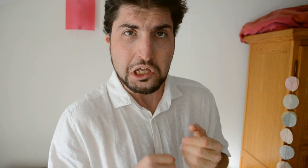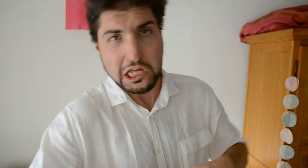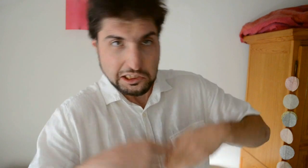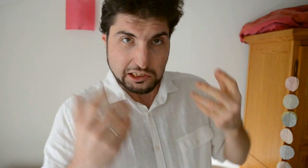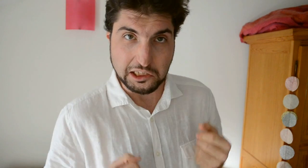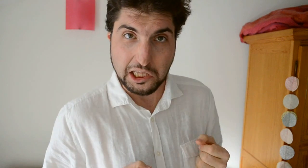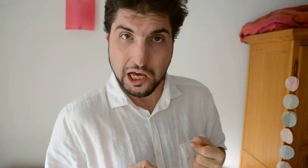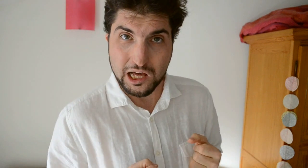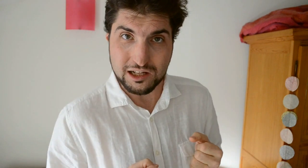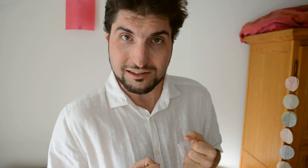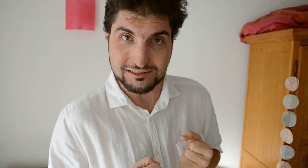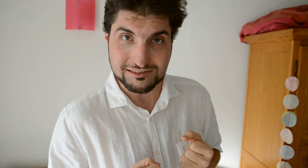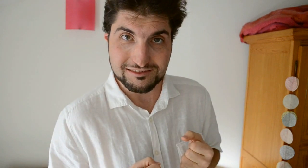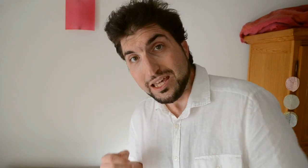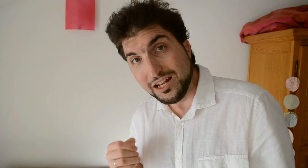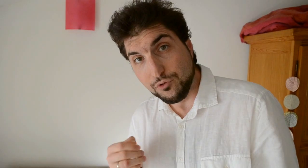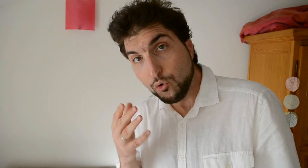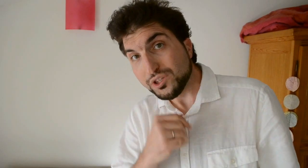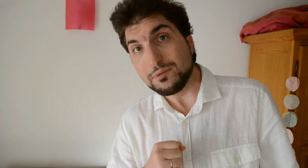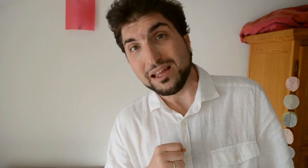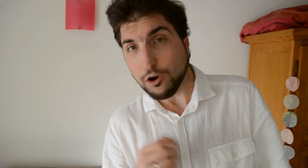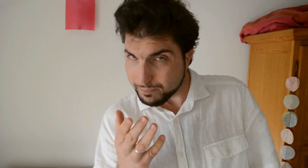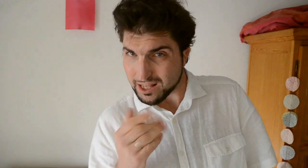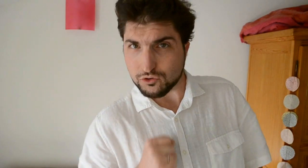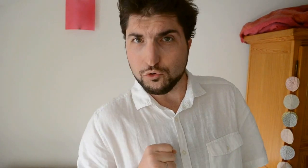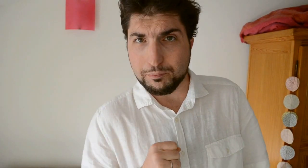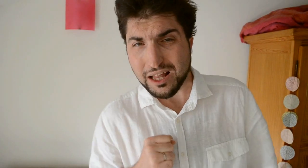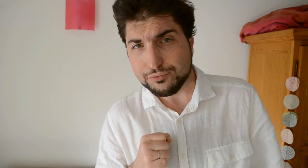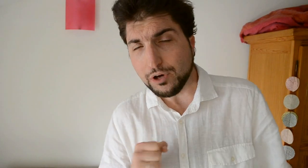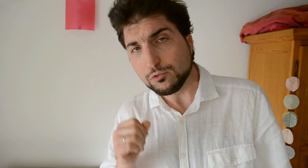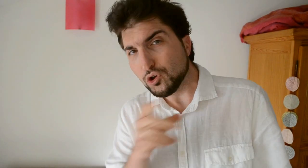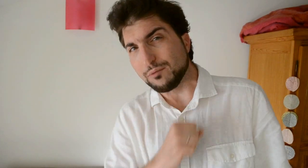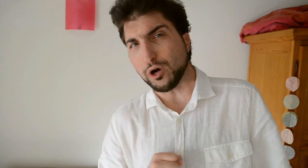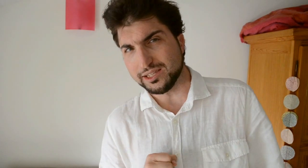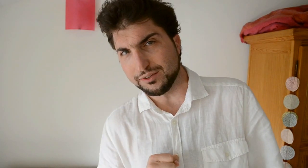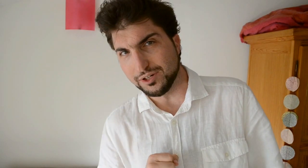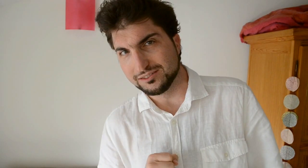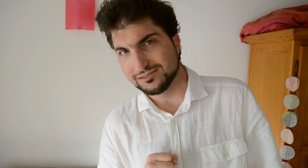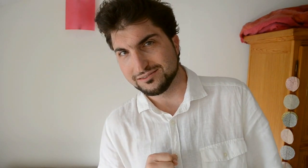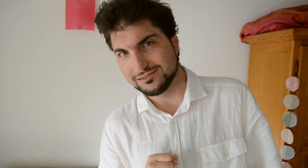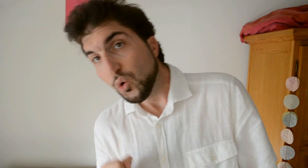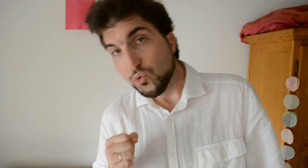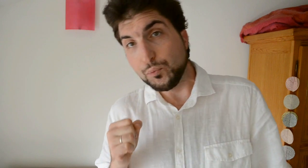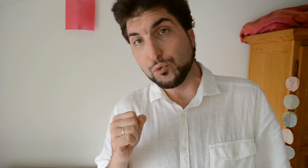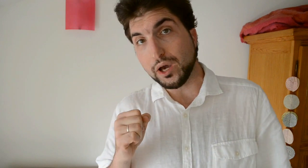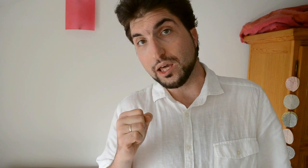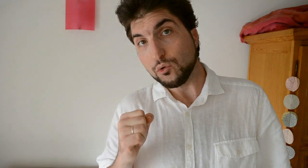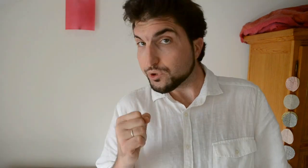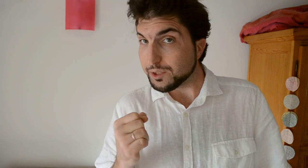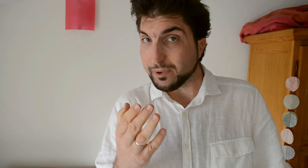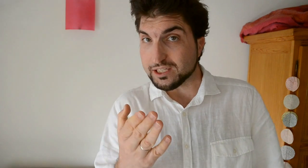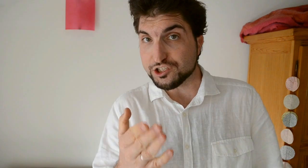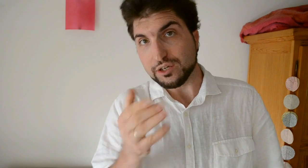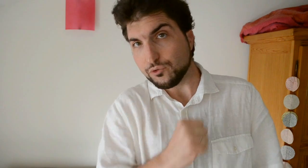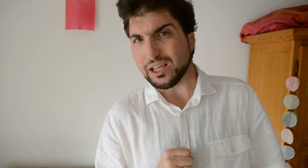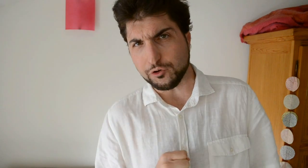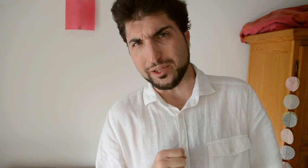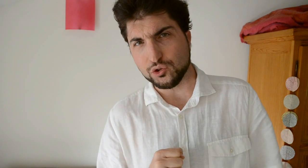etc. Ils vont aussi mettre en place une plateforme collaborative, où vous pourrez aussi partager vos informations,